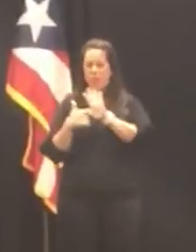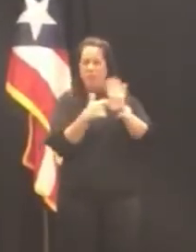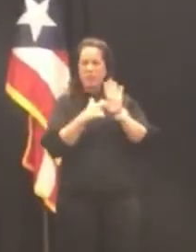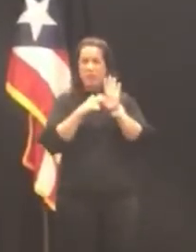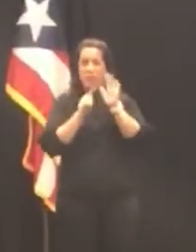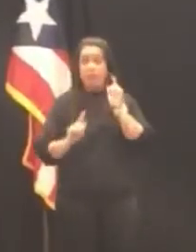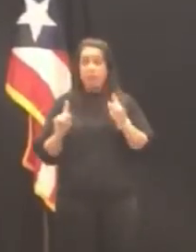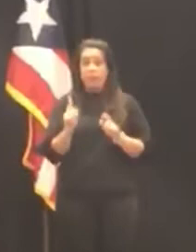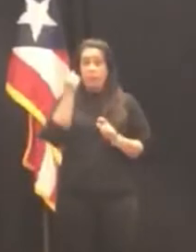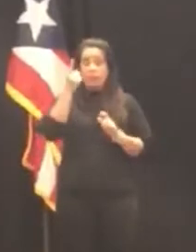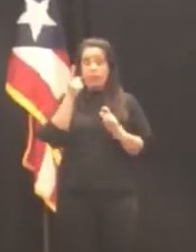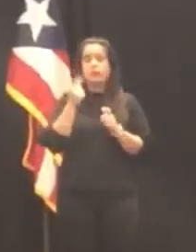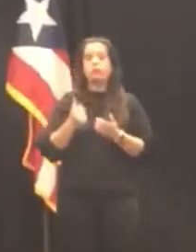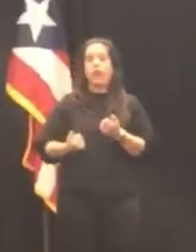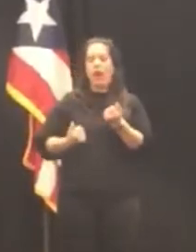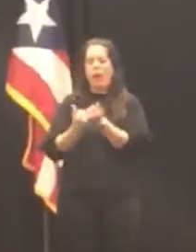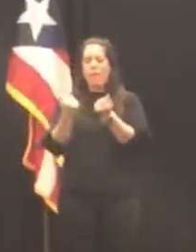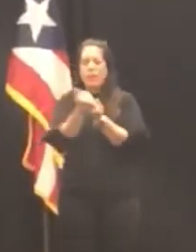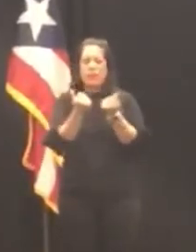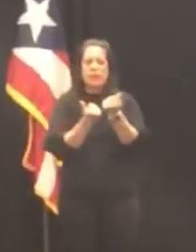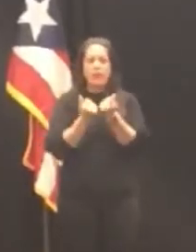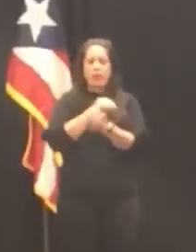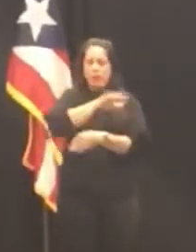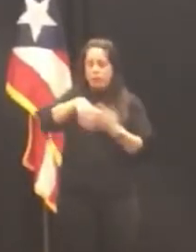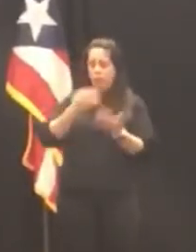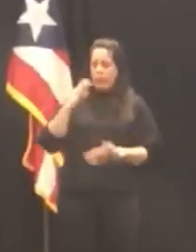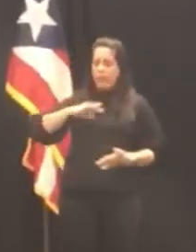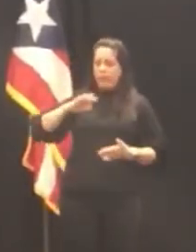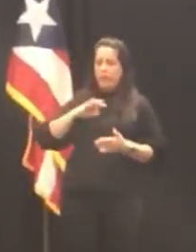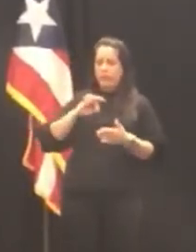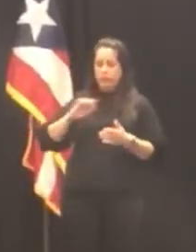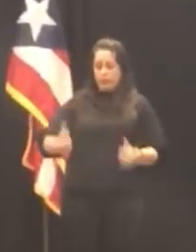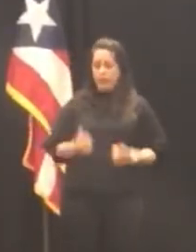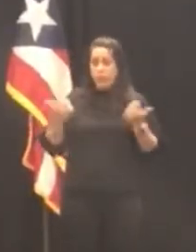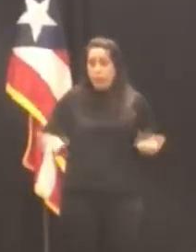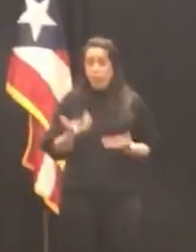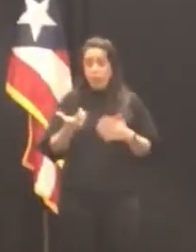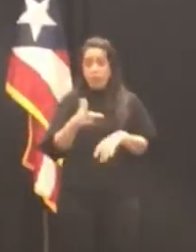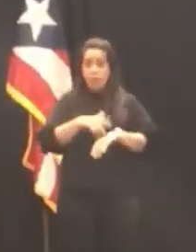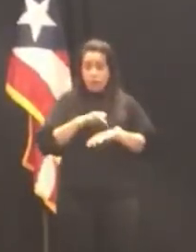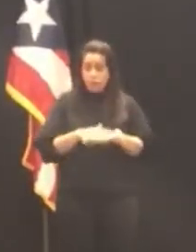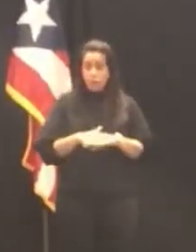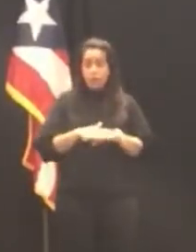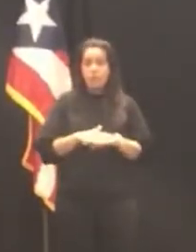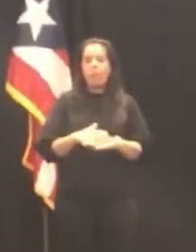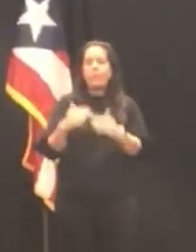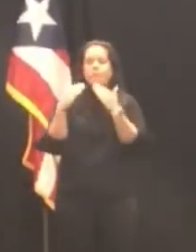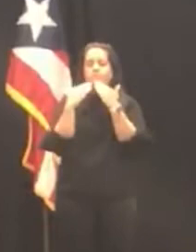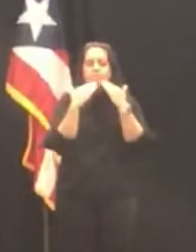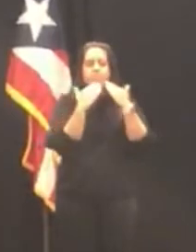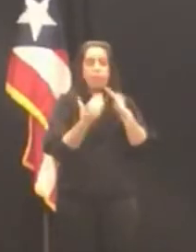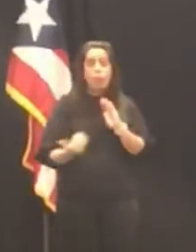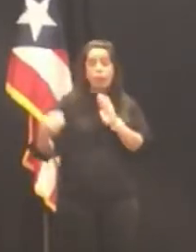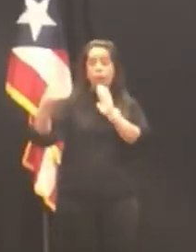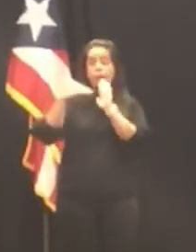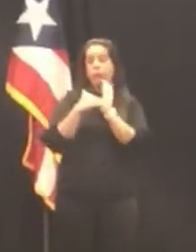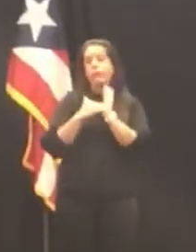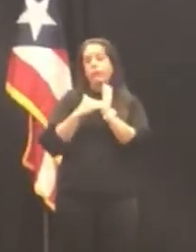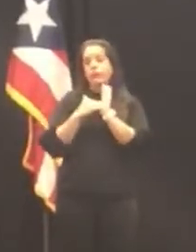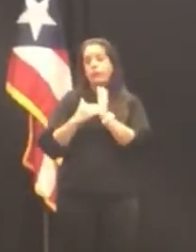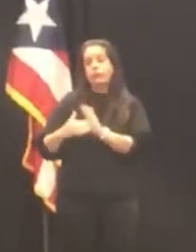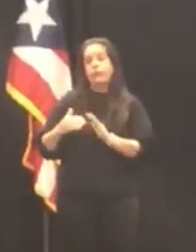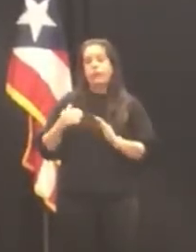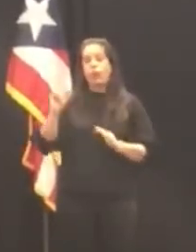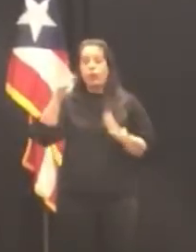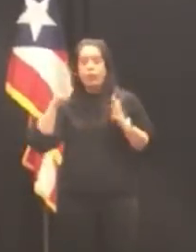prioridad es aportar por el bien de todos los que vivimos en esta hermosa isla agradezco nuevamente infinitamente